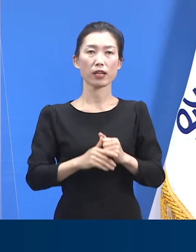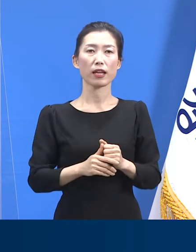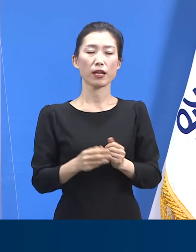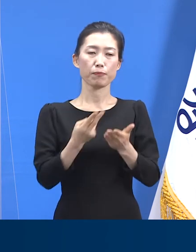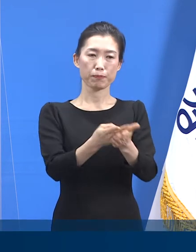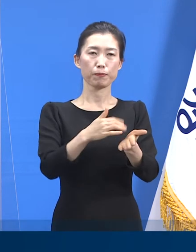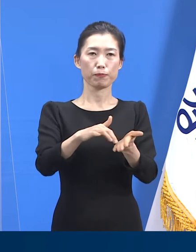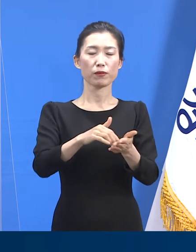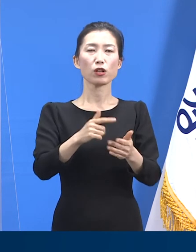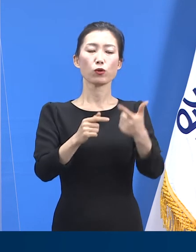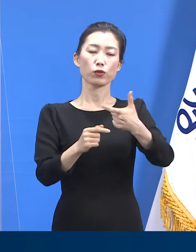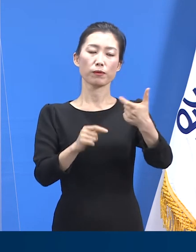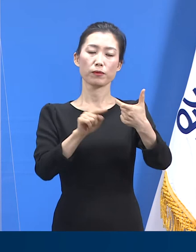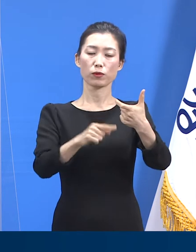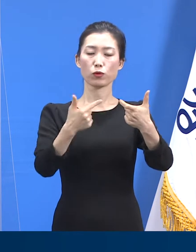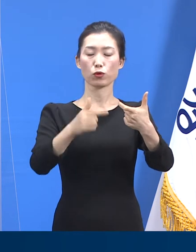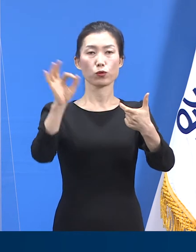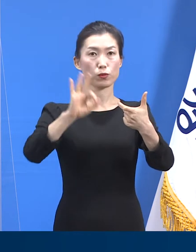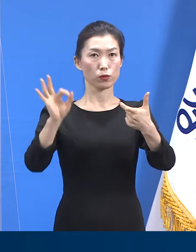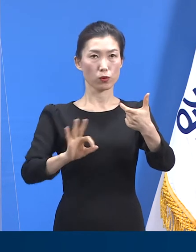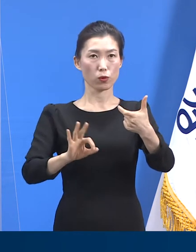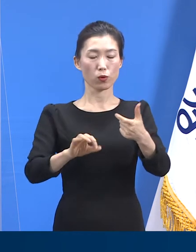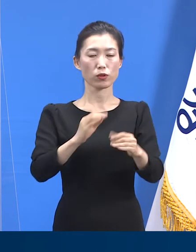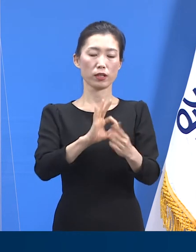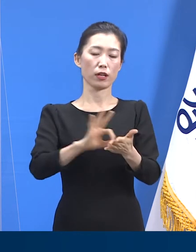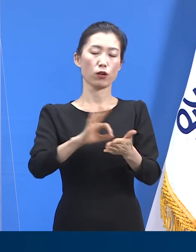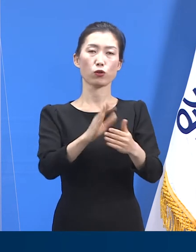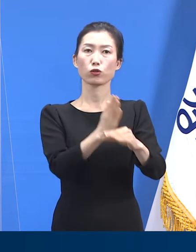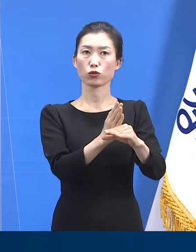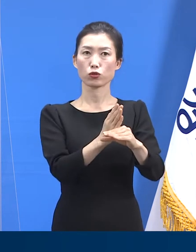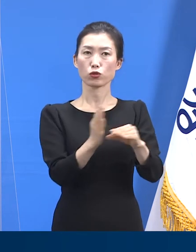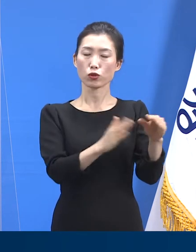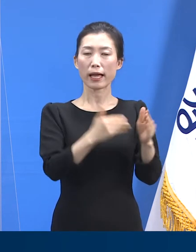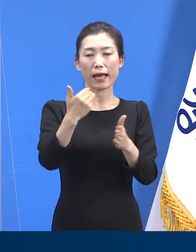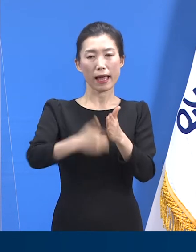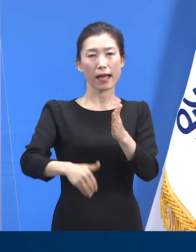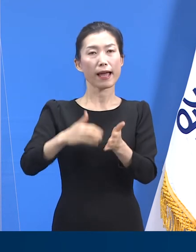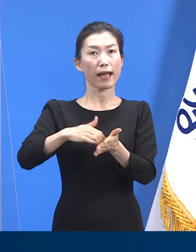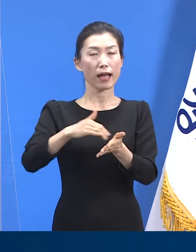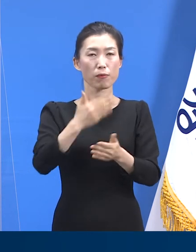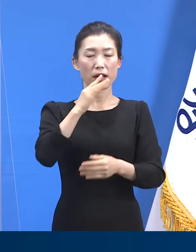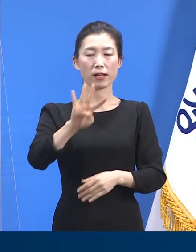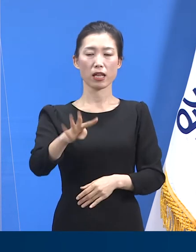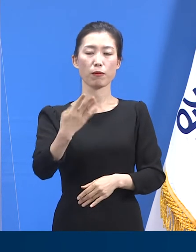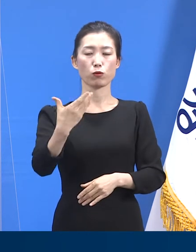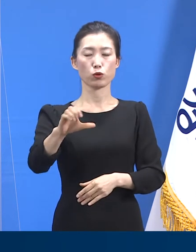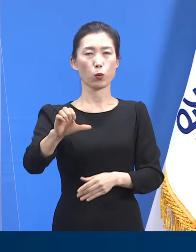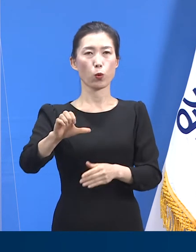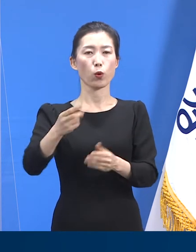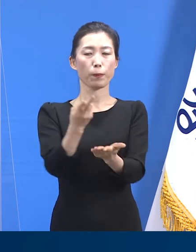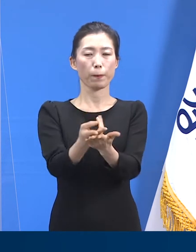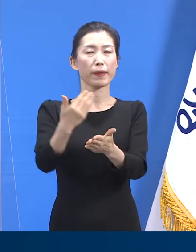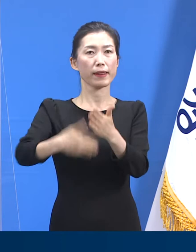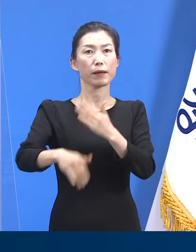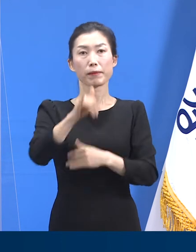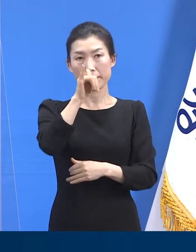있습니다. 60.6% 가동률을 보이며 자녀 수용 가능 인원은 495명입니다.